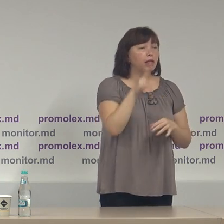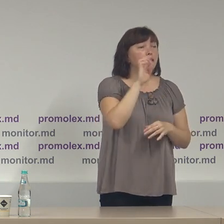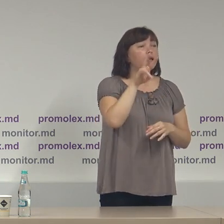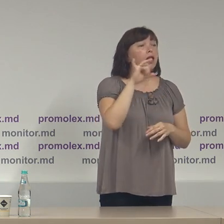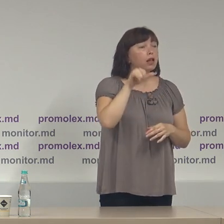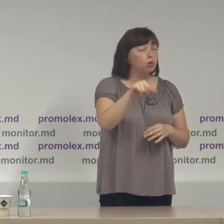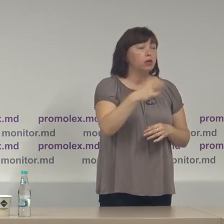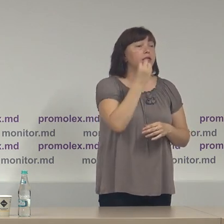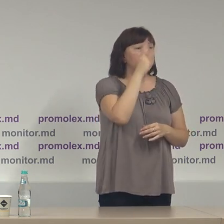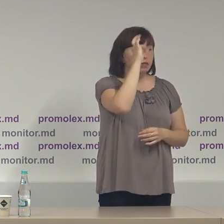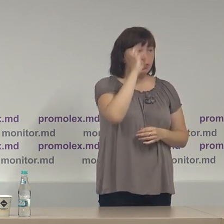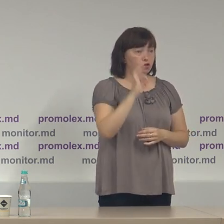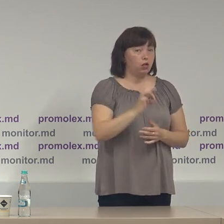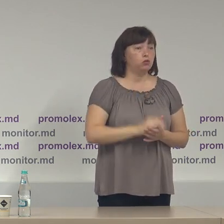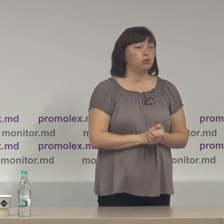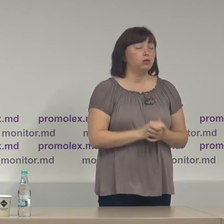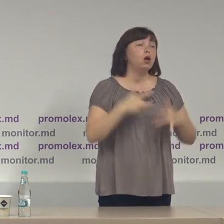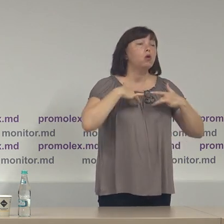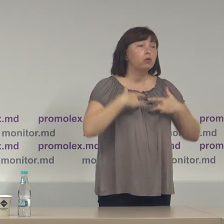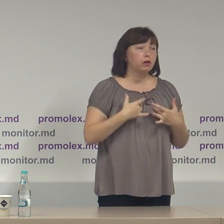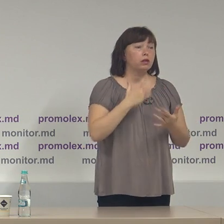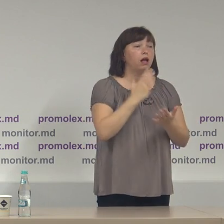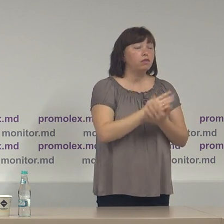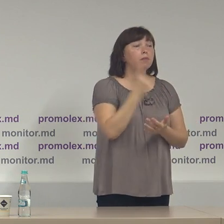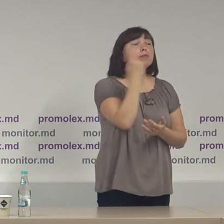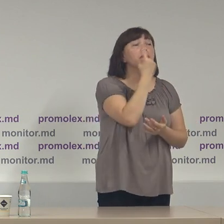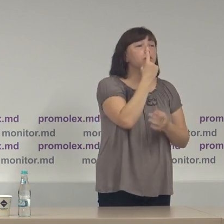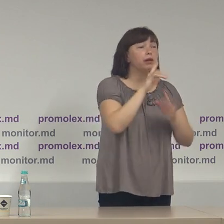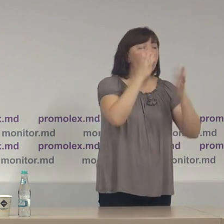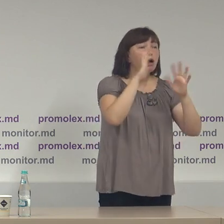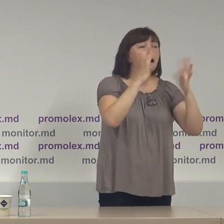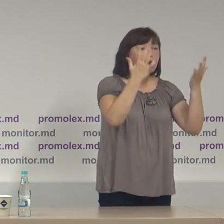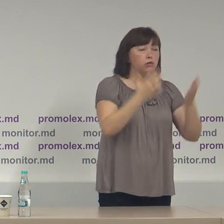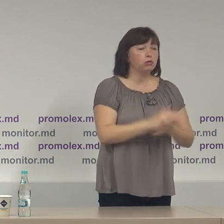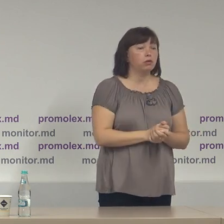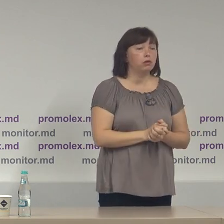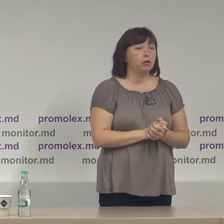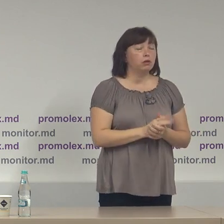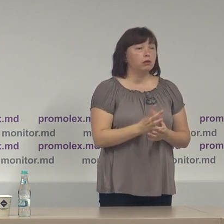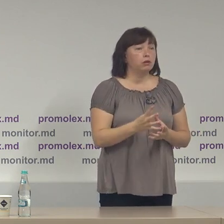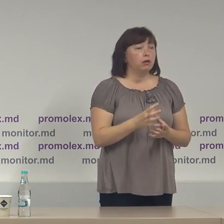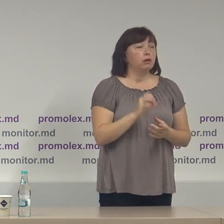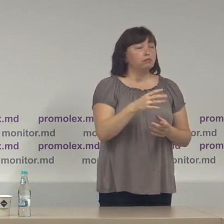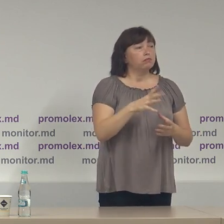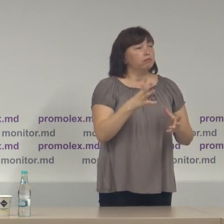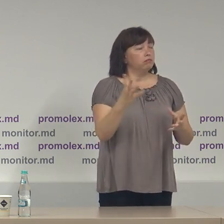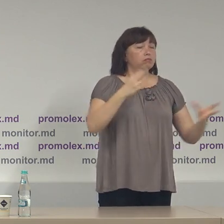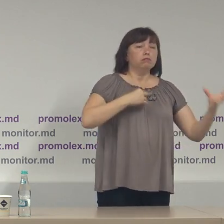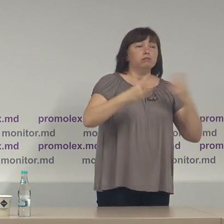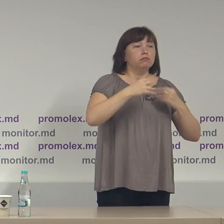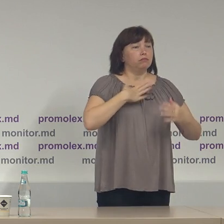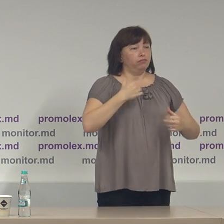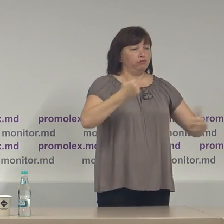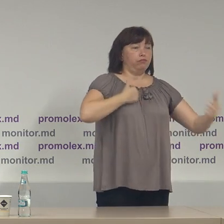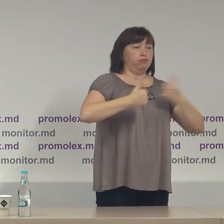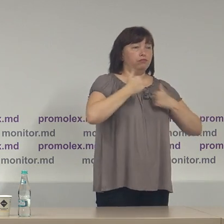13% Cu regret avem primele cazuri de asumare de merită pentru activități